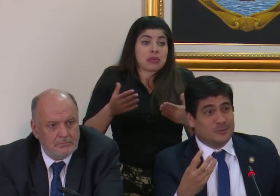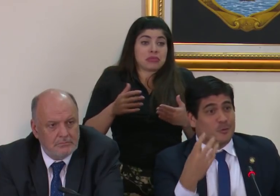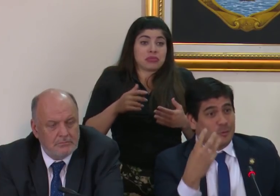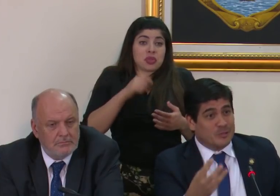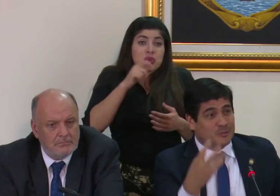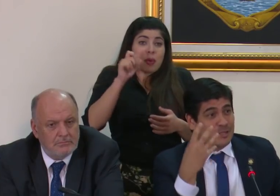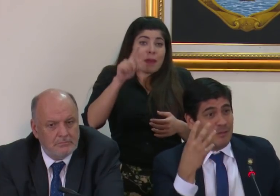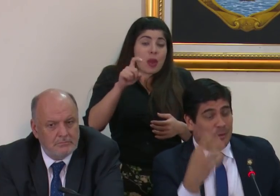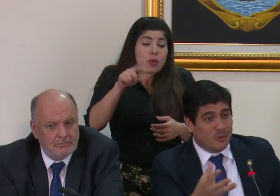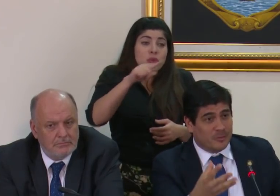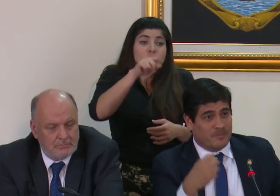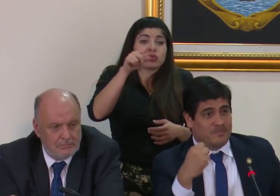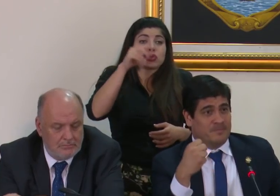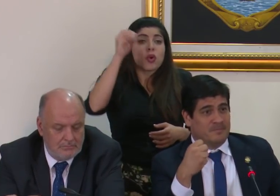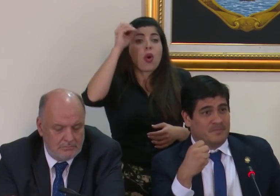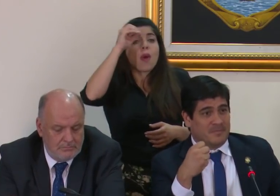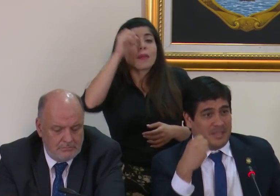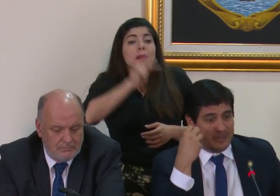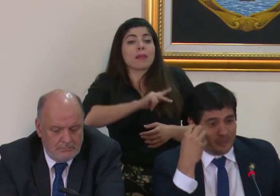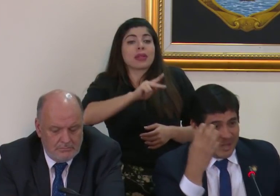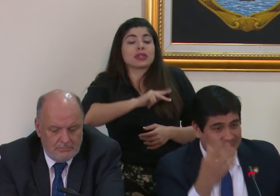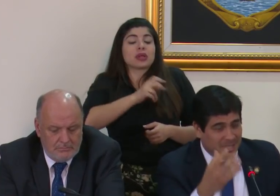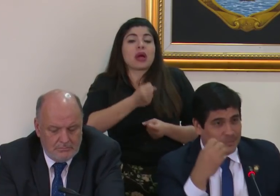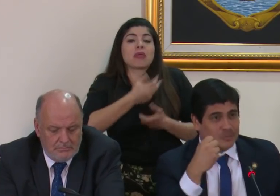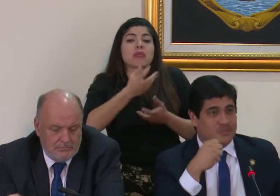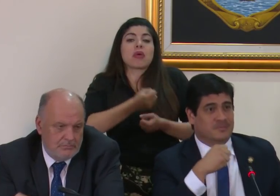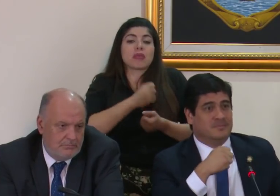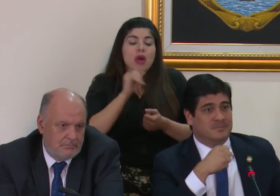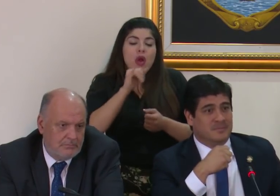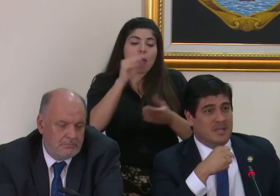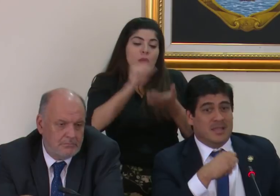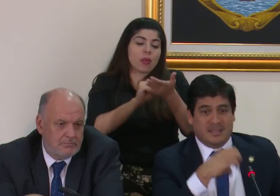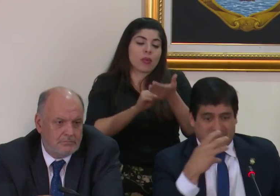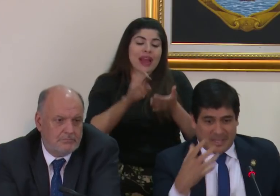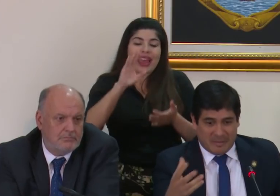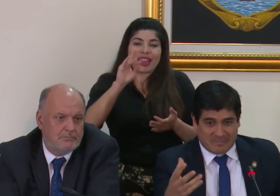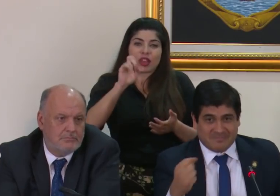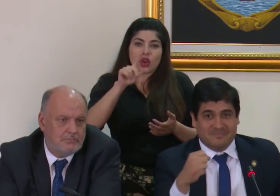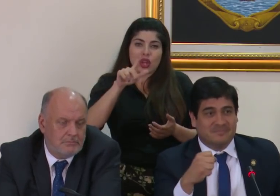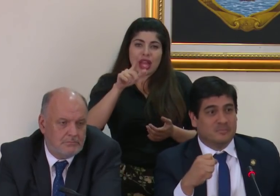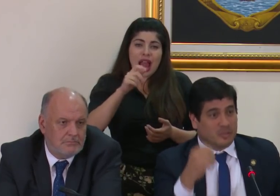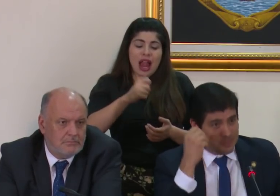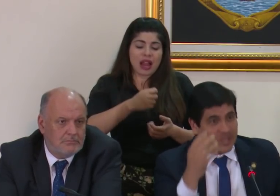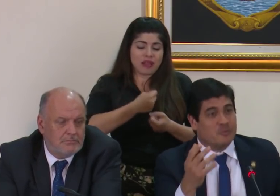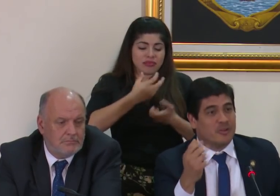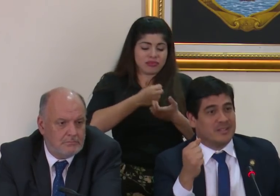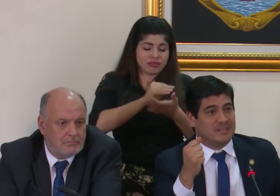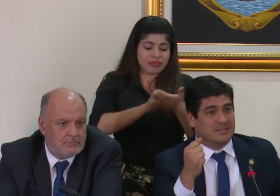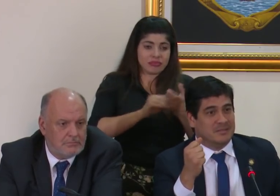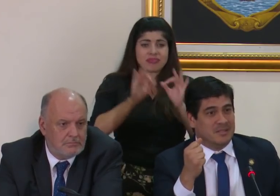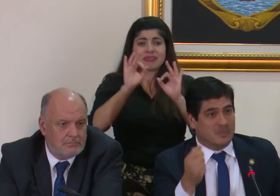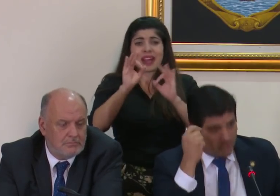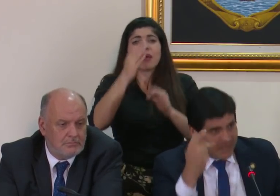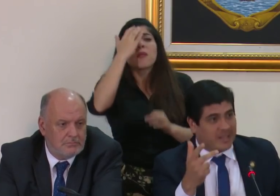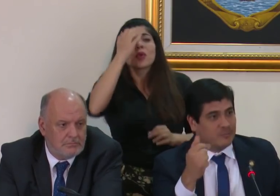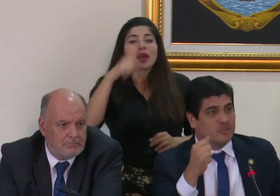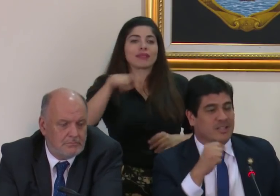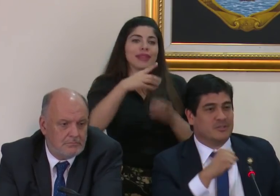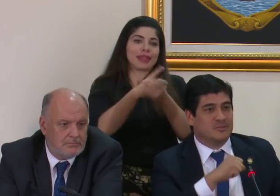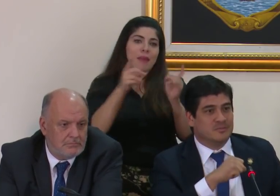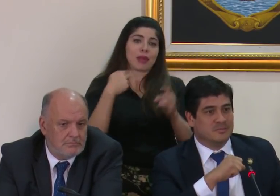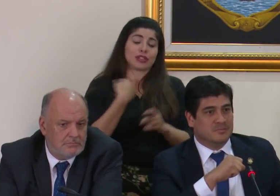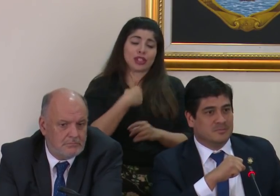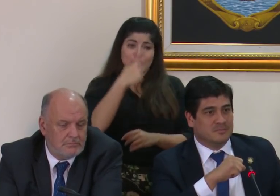preguntas son juicios de valor editorializados y está bien porque es una democracia y porque